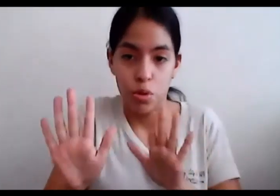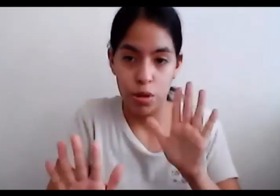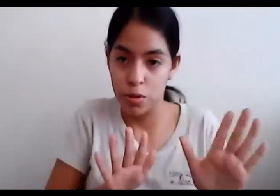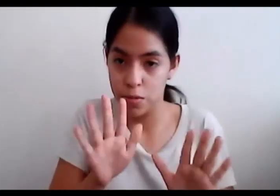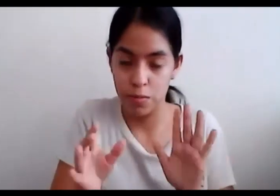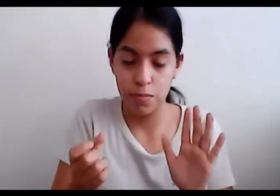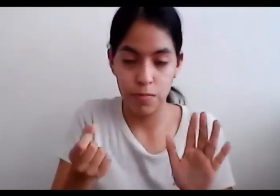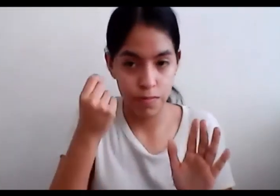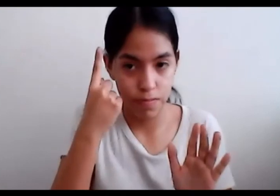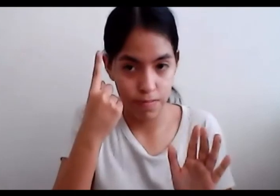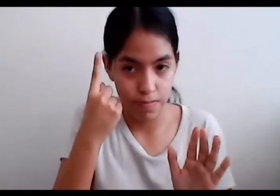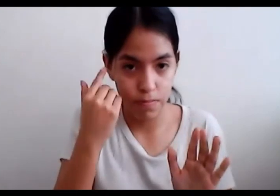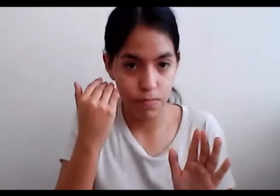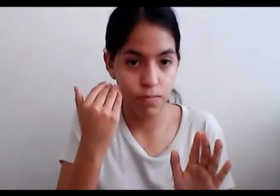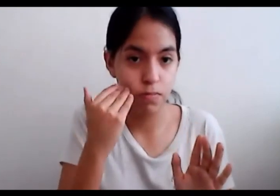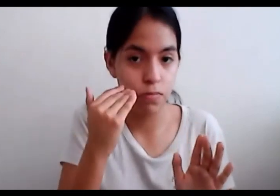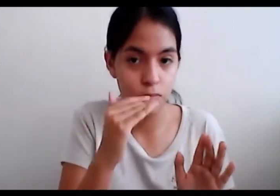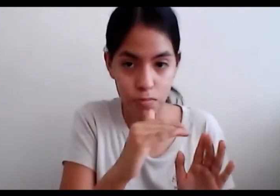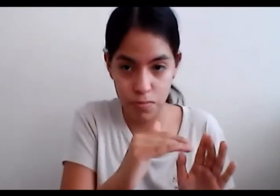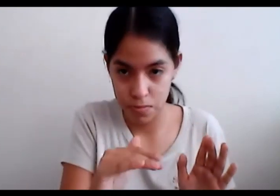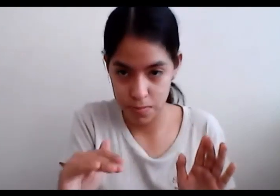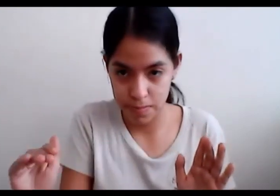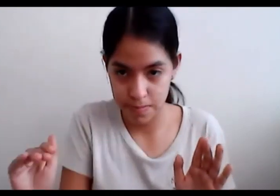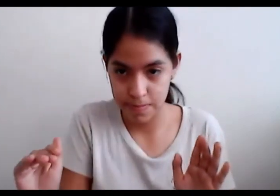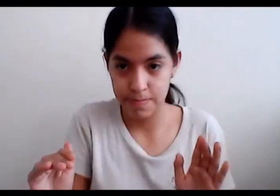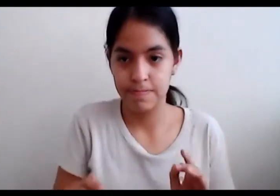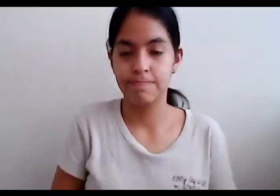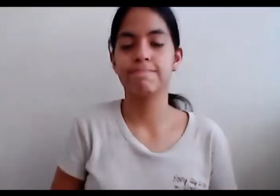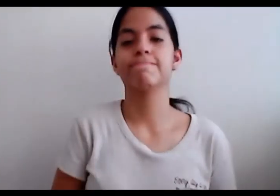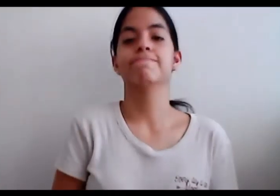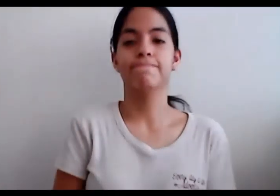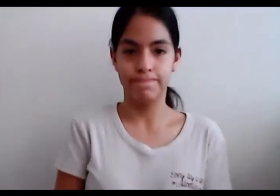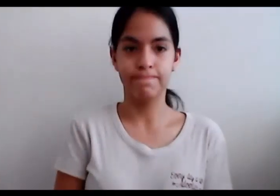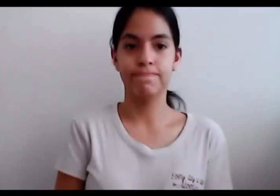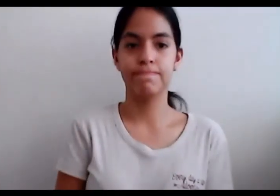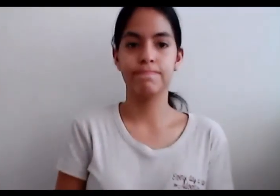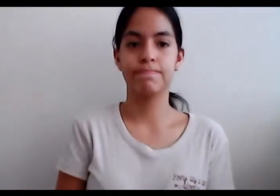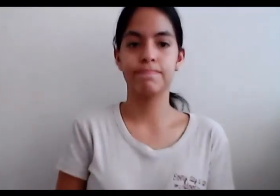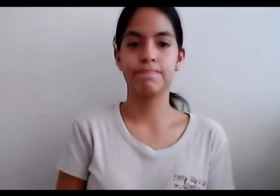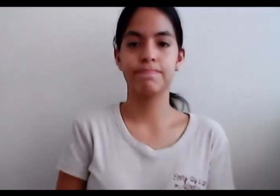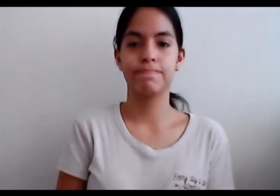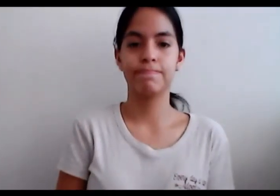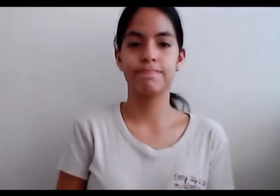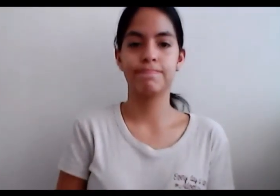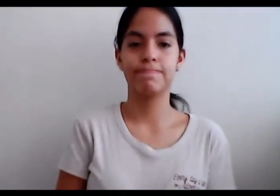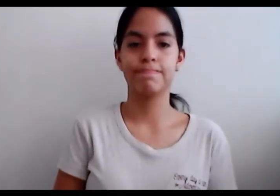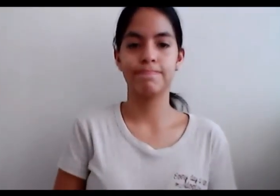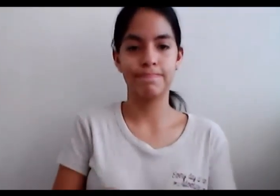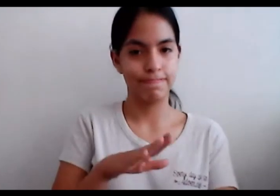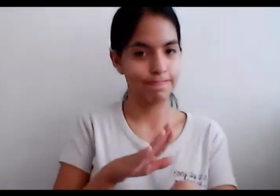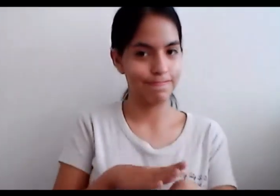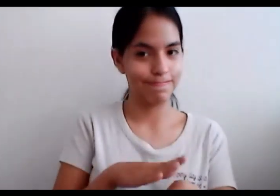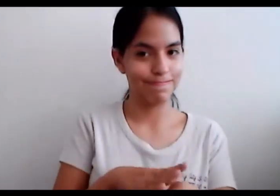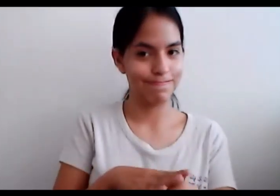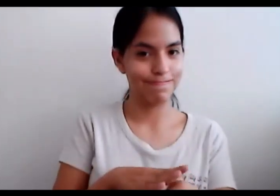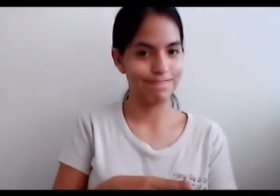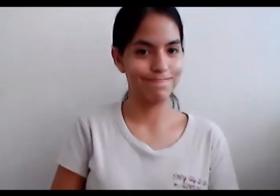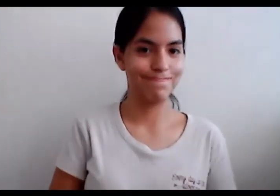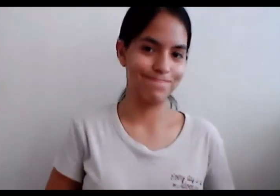Compréndanlo Siempre Con consentimiento Adiós